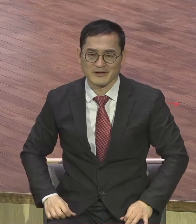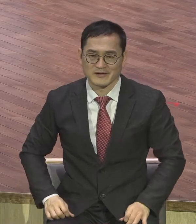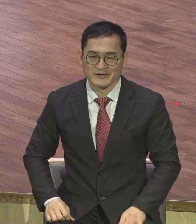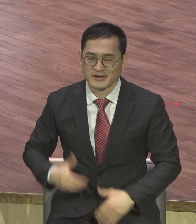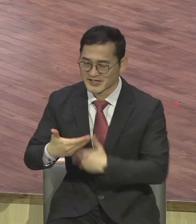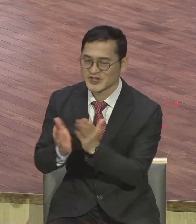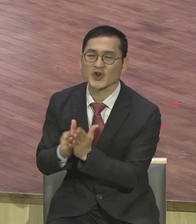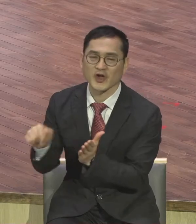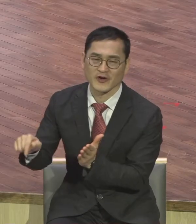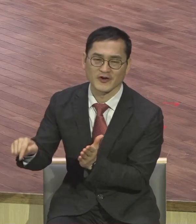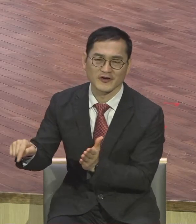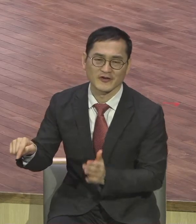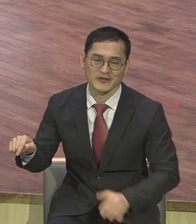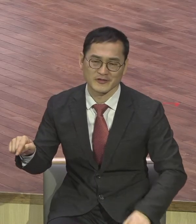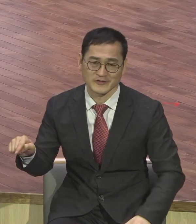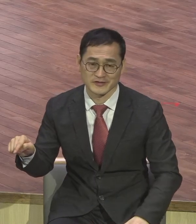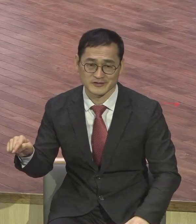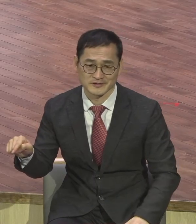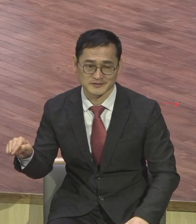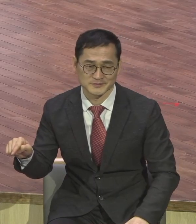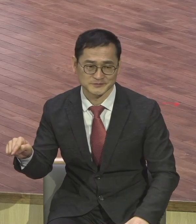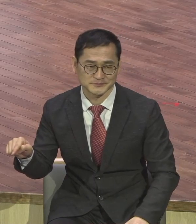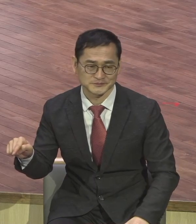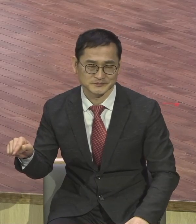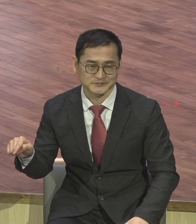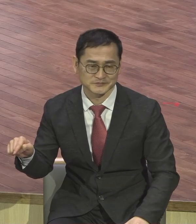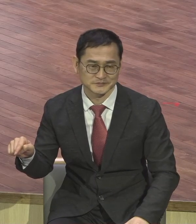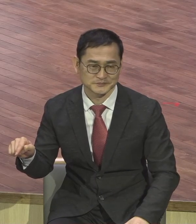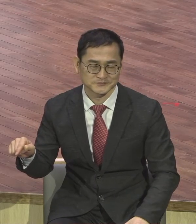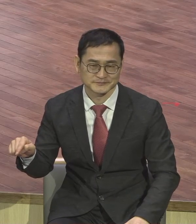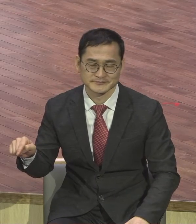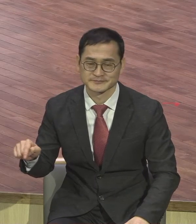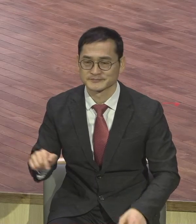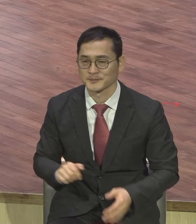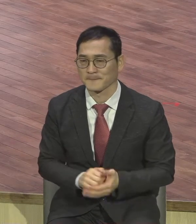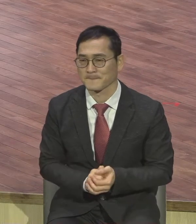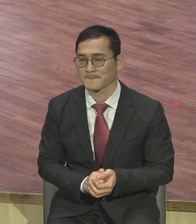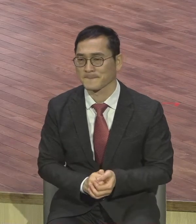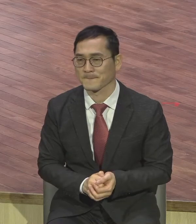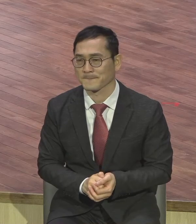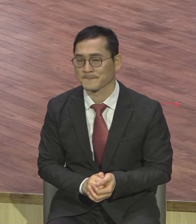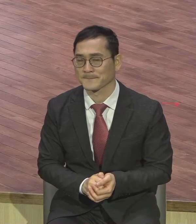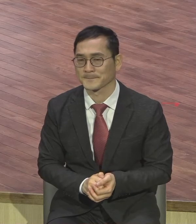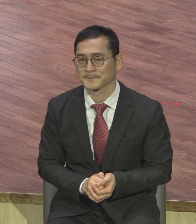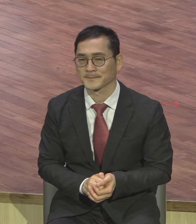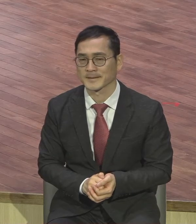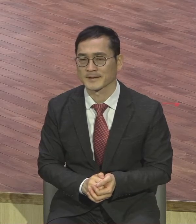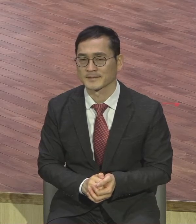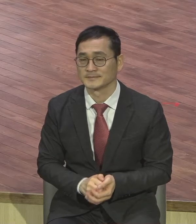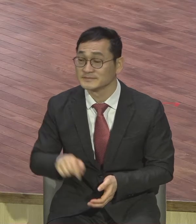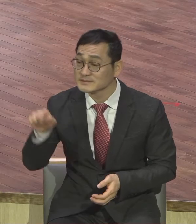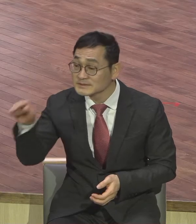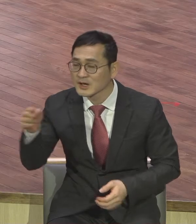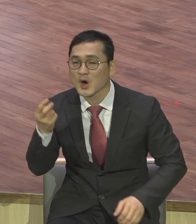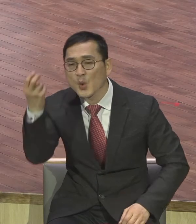쫙 그렇게 엄청나게 많이 놔뒀어요 이것을 관리하는 그런